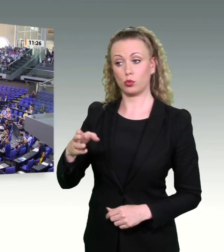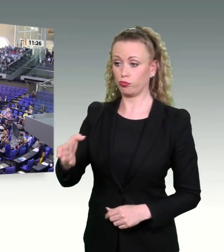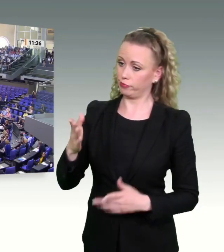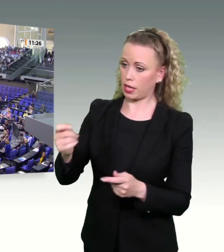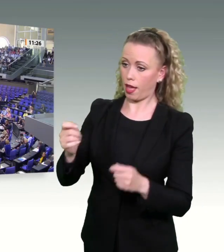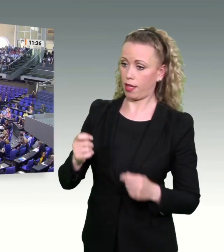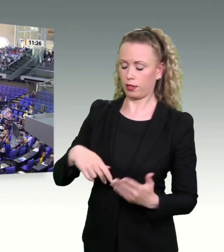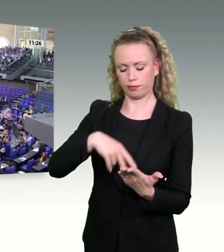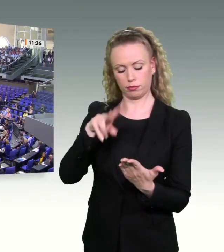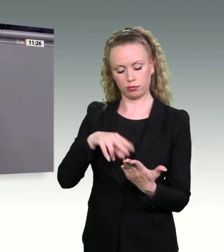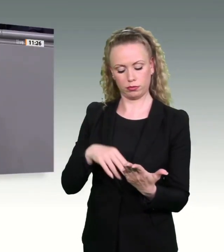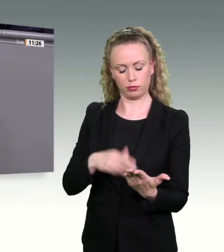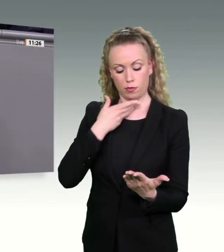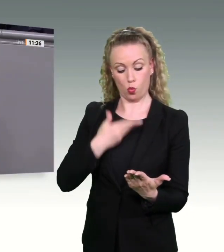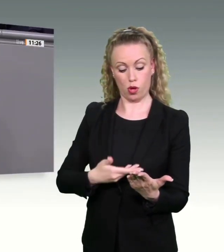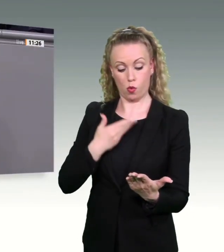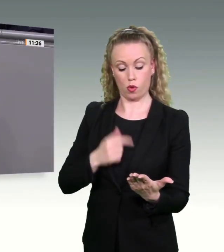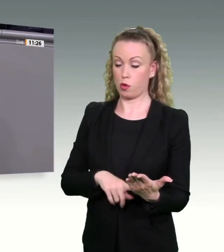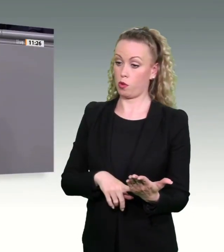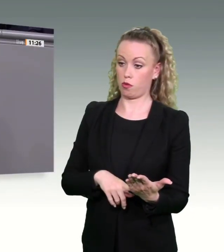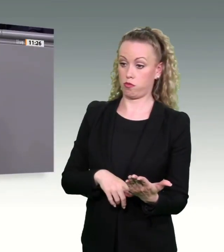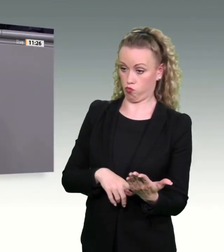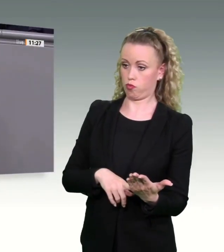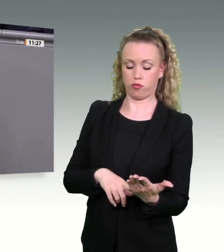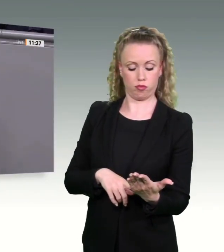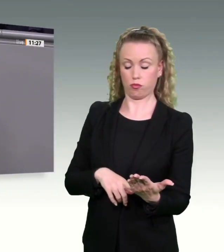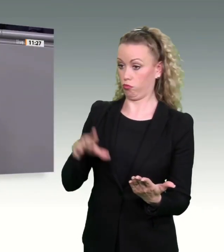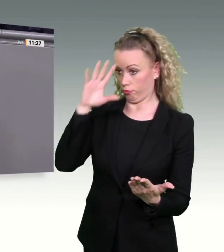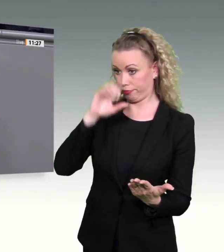und dachte, wow, die Union hatte einen echten Erkenntnisprozess.